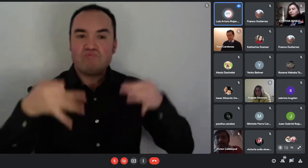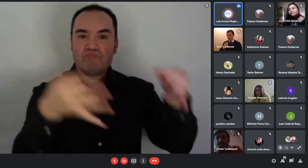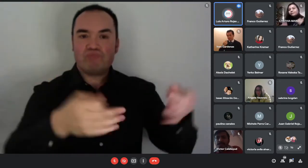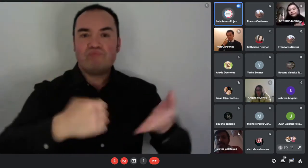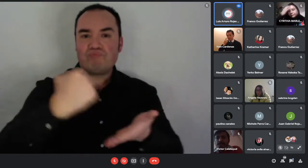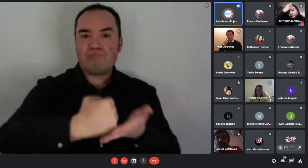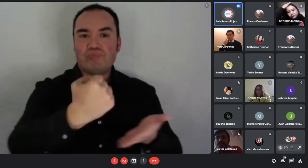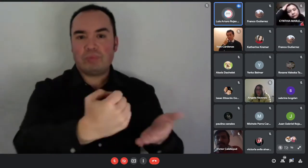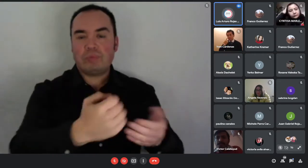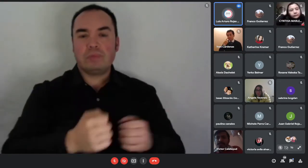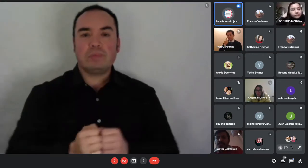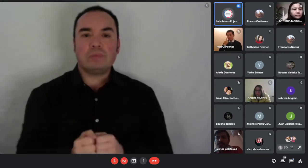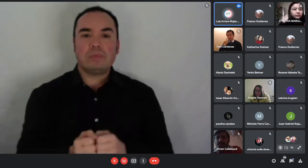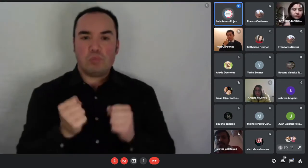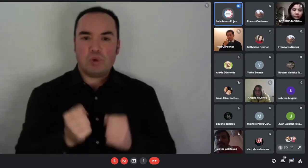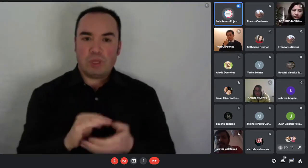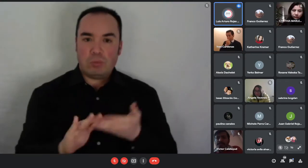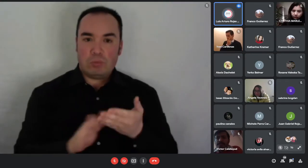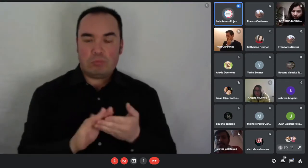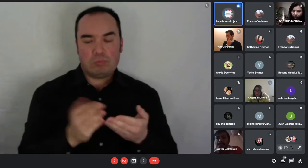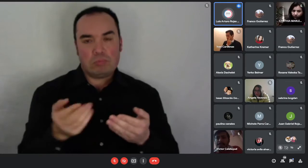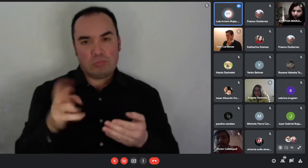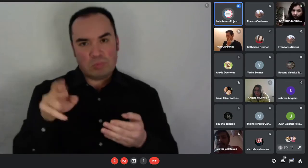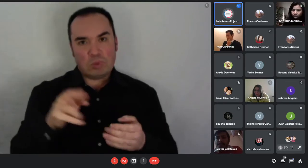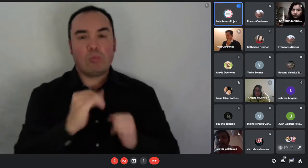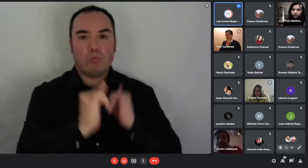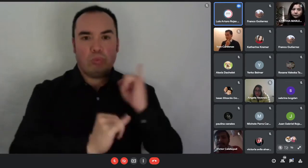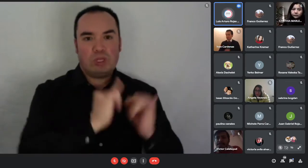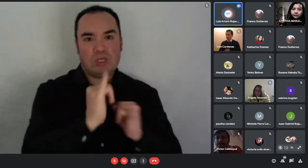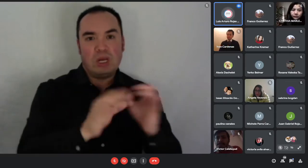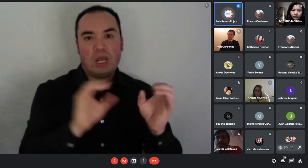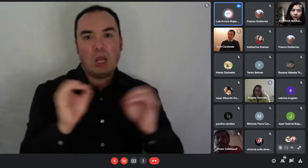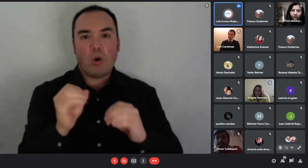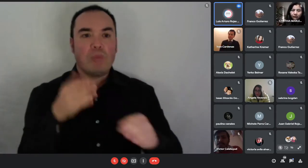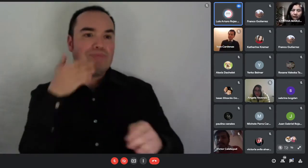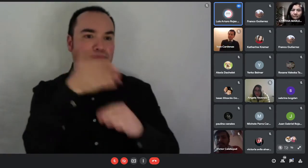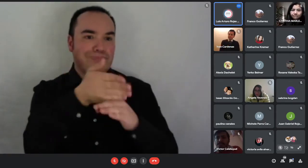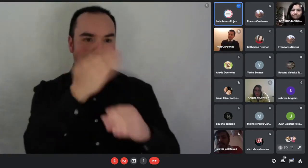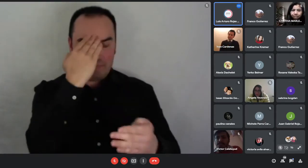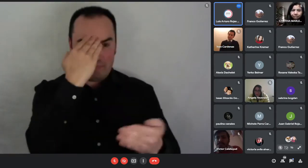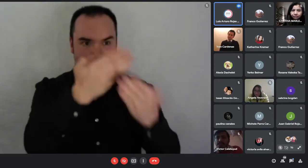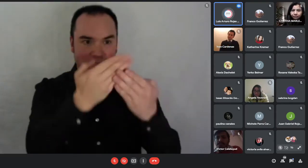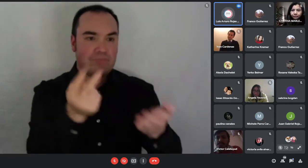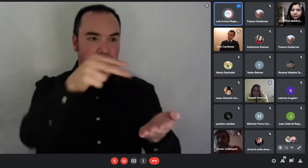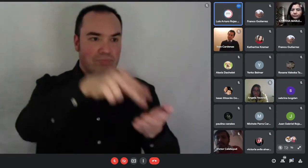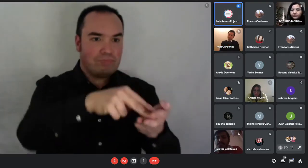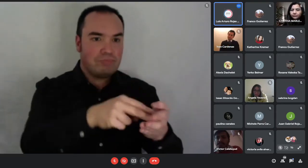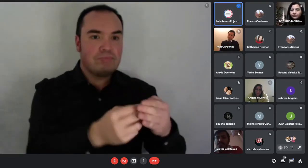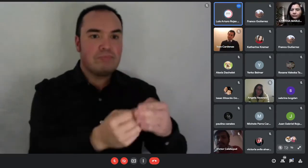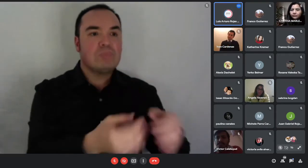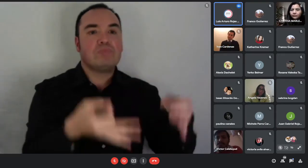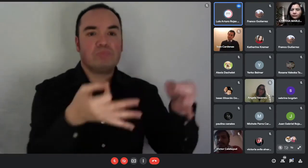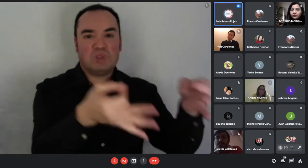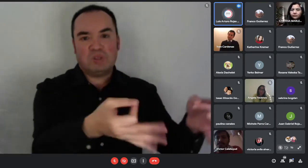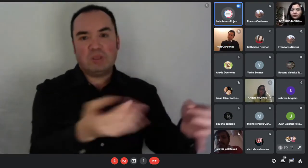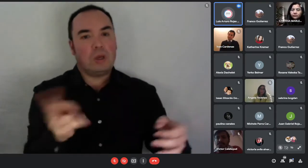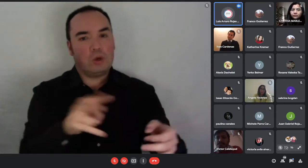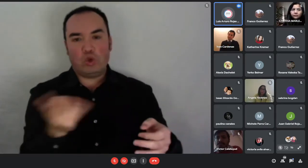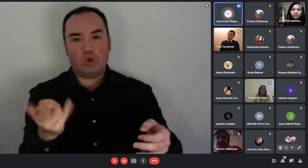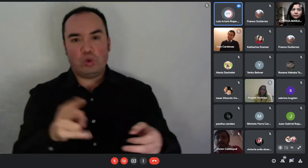pueden ser online. La postulación hoy día se realiza a través de la plataforma en